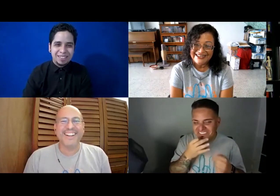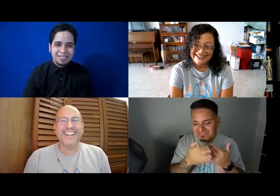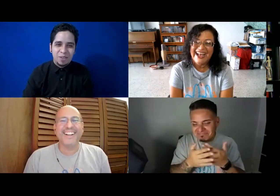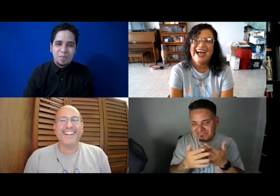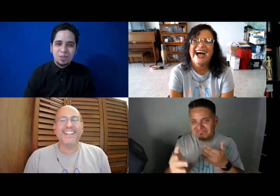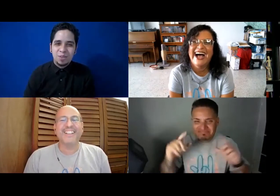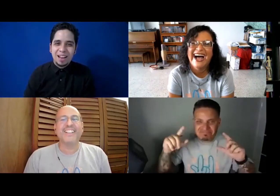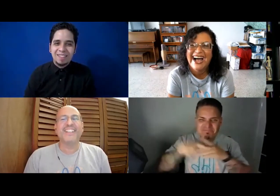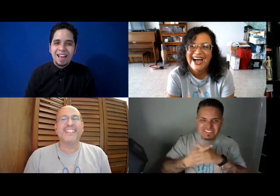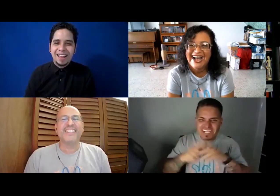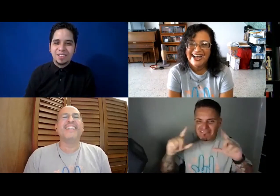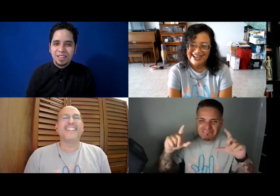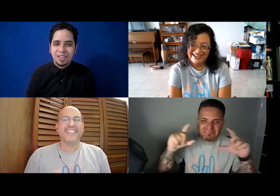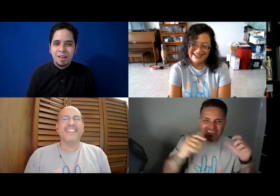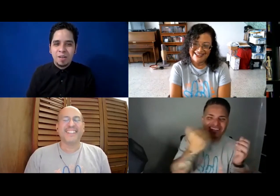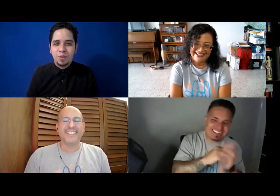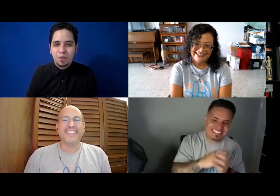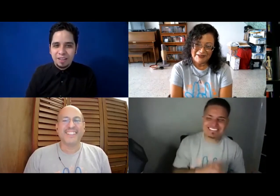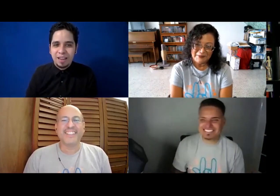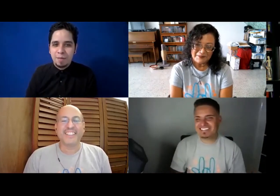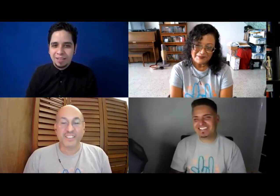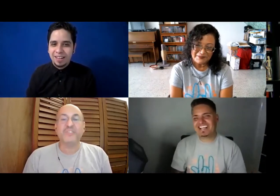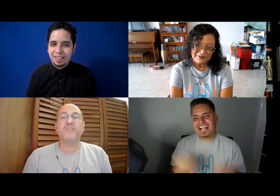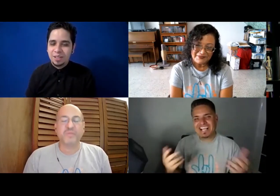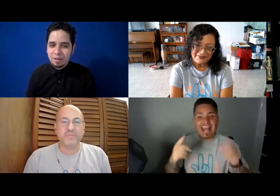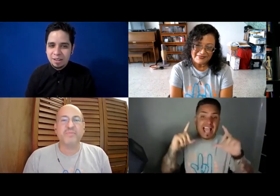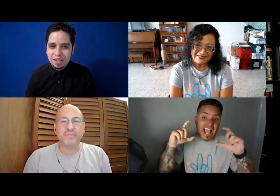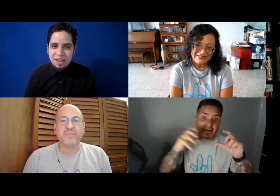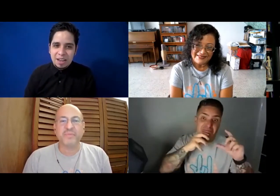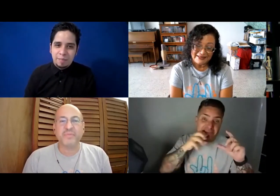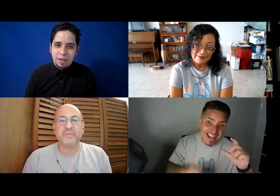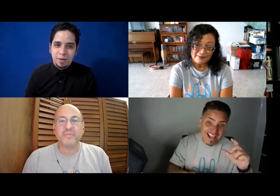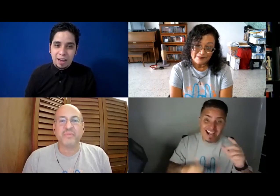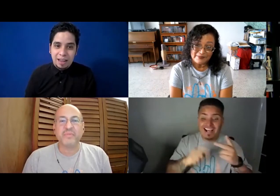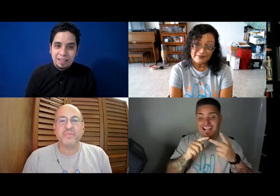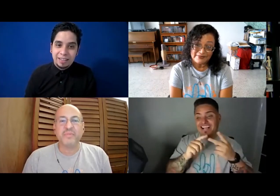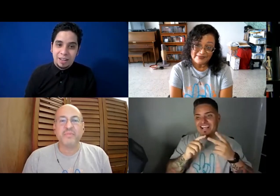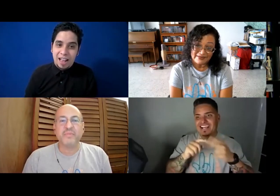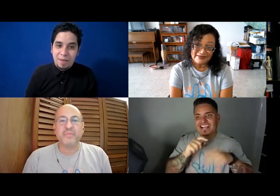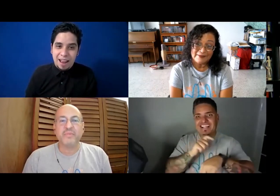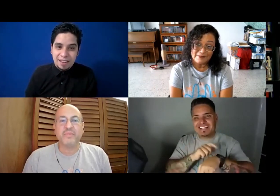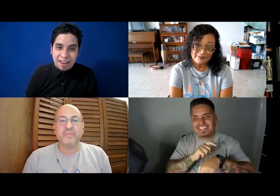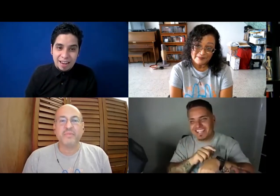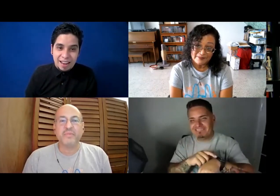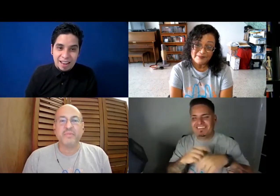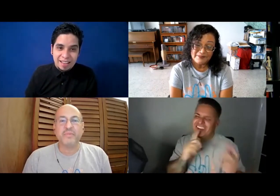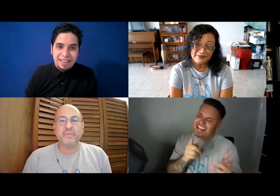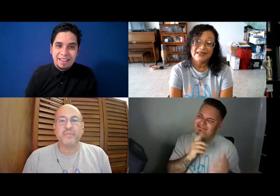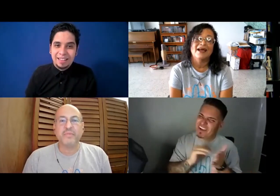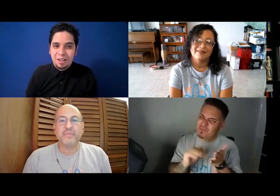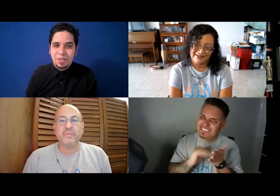sí, voy pronto a trabajar en eso, quiero trabajar con fotografía, me parece interesante otra vez. Pero, ¿verdad? Tengo una cámara vieja, la cuestión